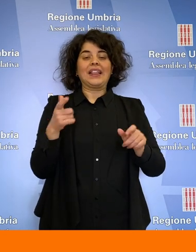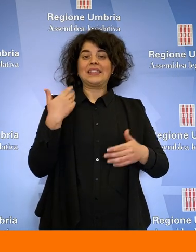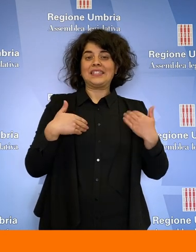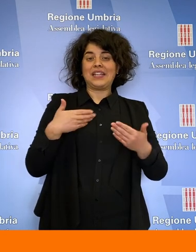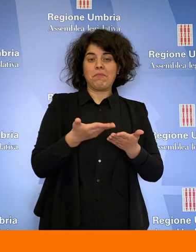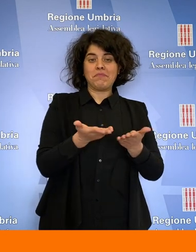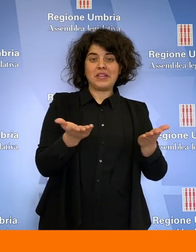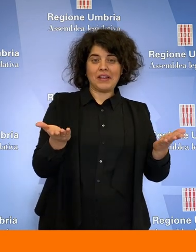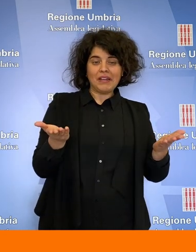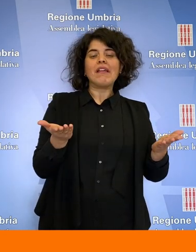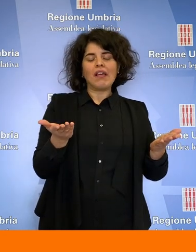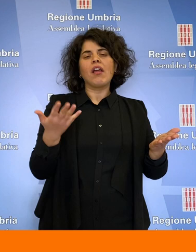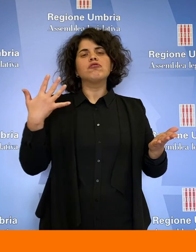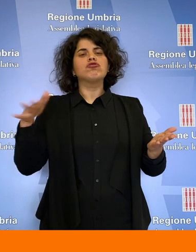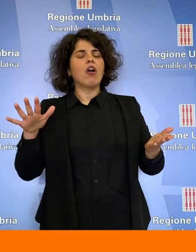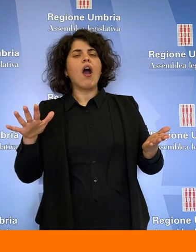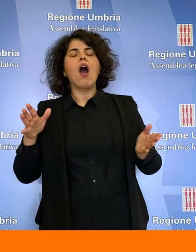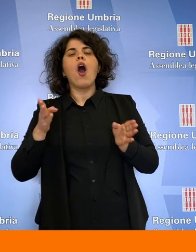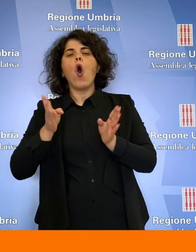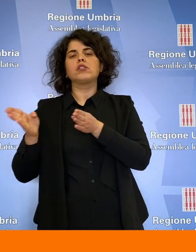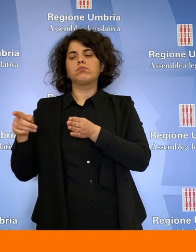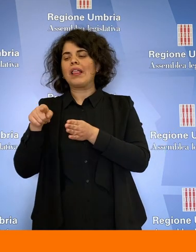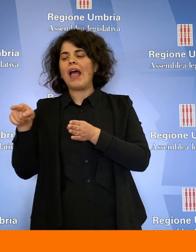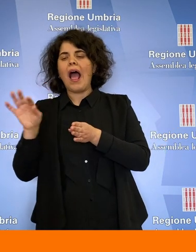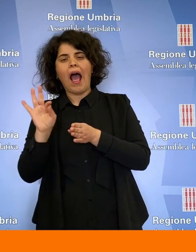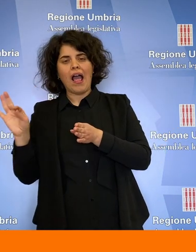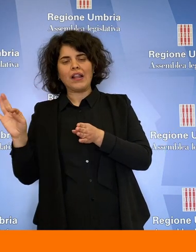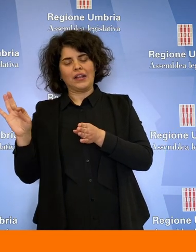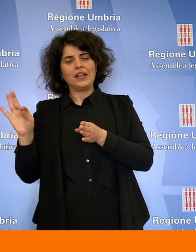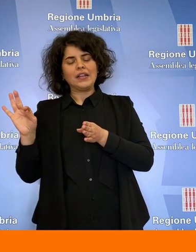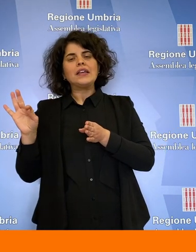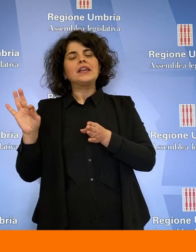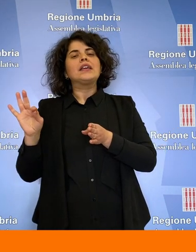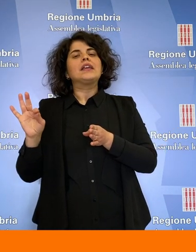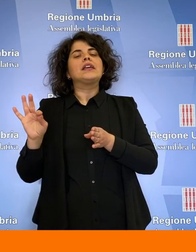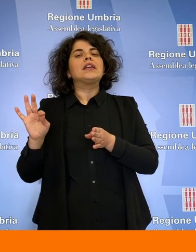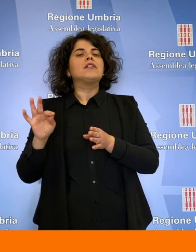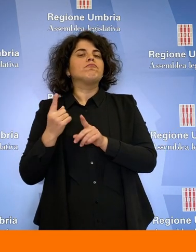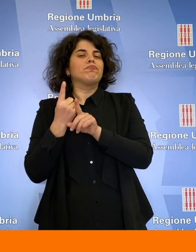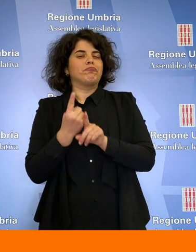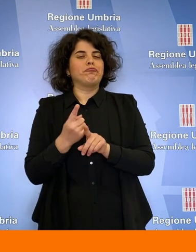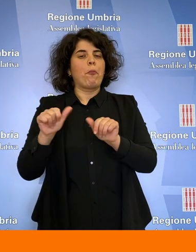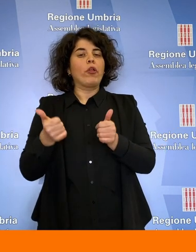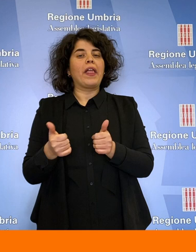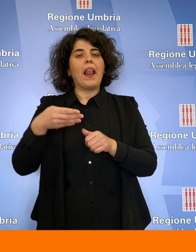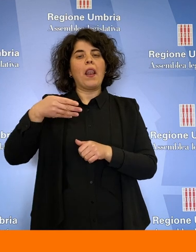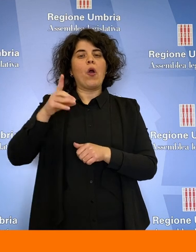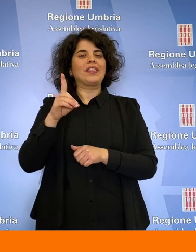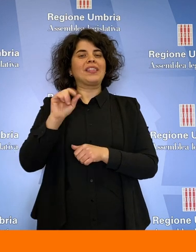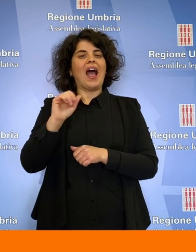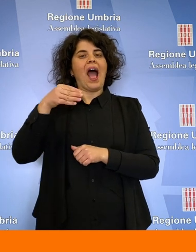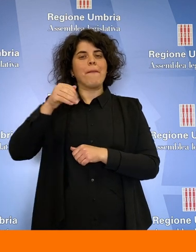disabilità, in diverse strutture ospedaliere viene già applicato alle cure odontoiatriche il modello DAMA, Disabled